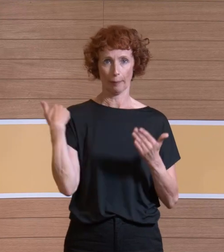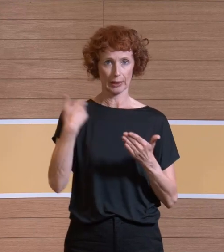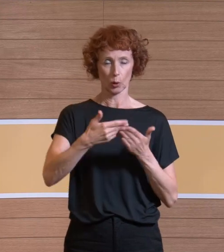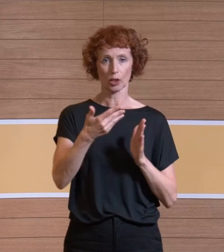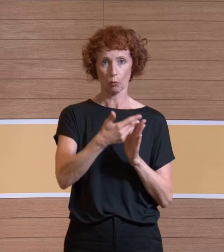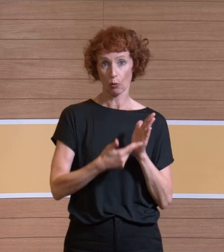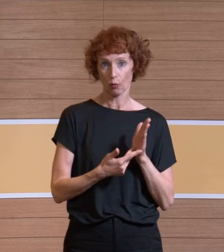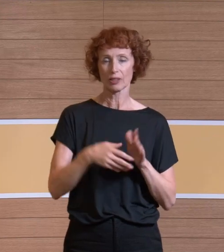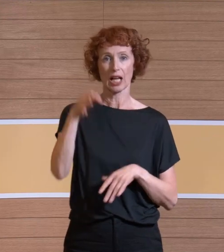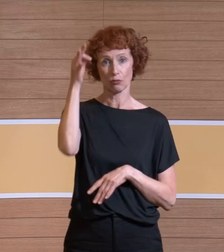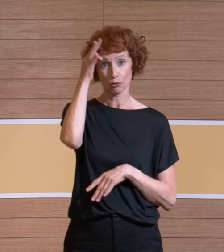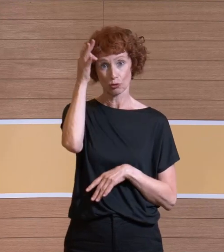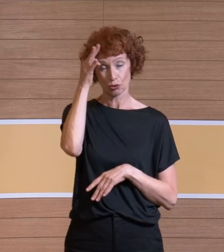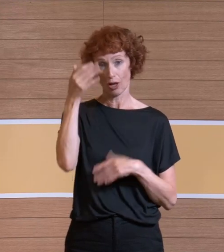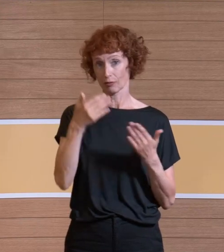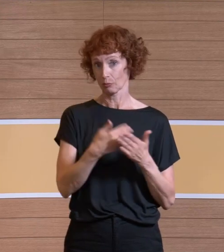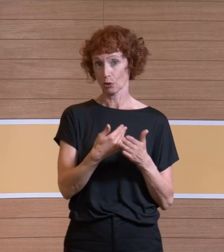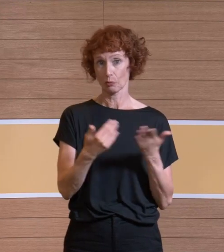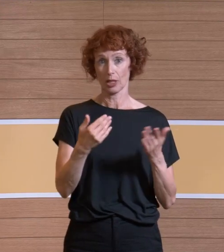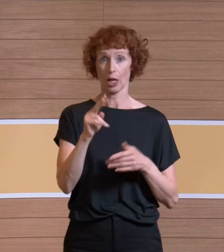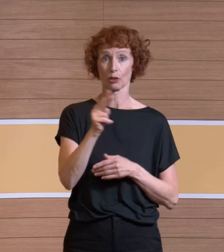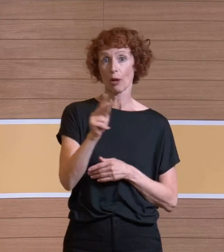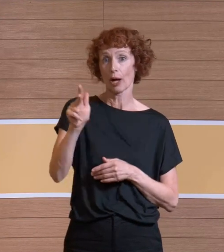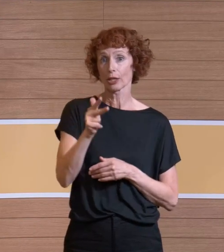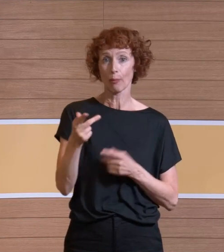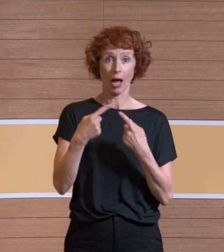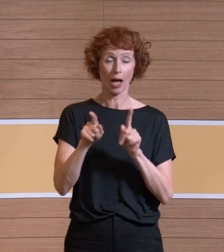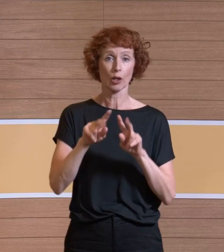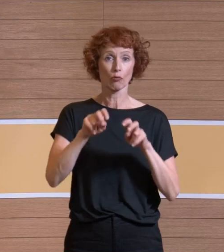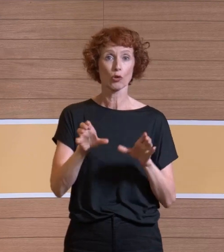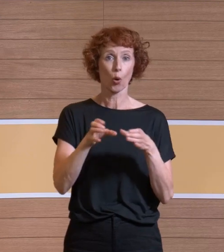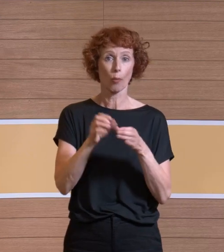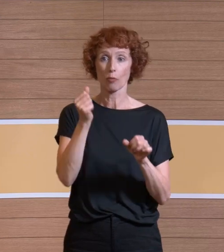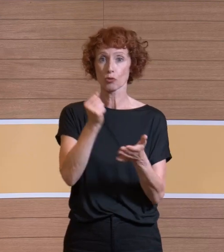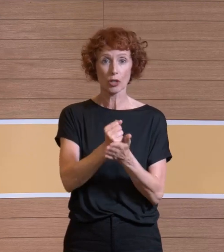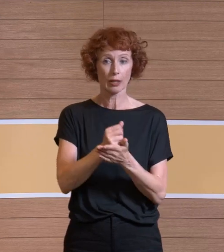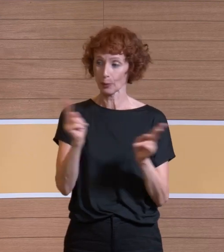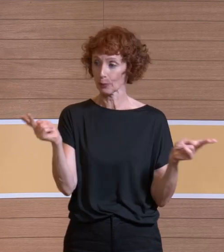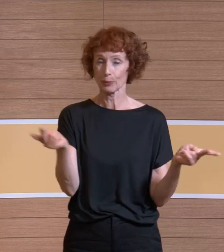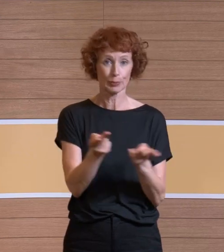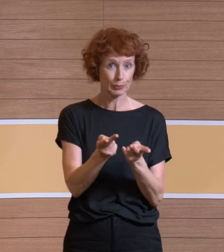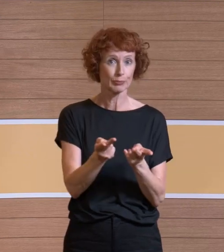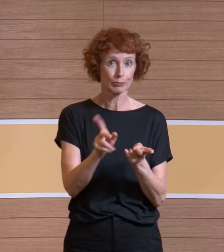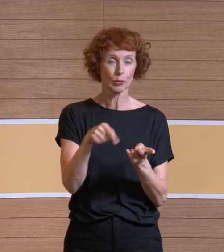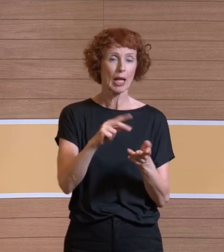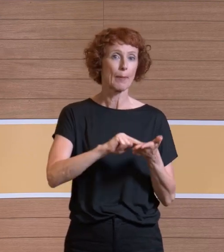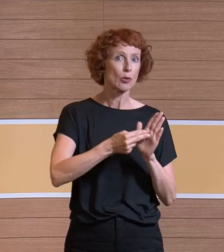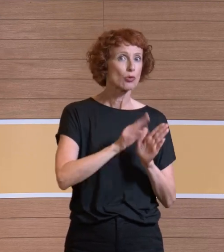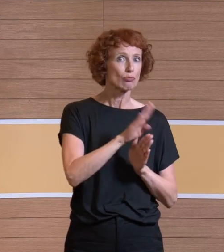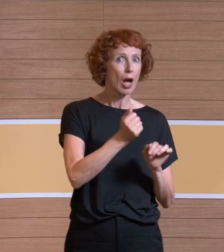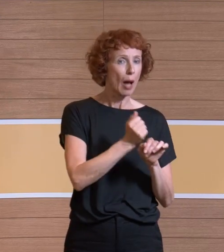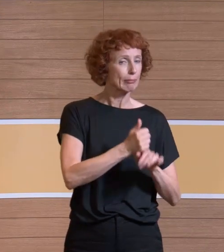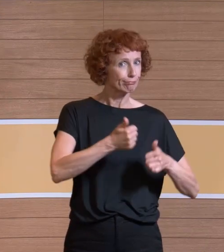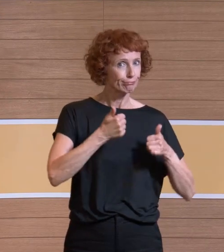worden. Die Wissenschaft lebt ja davon, wenn zwei, drei andere Forschergruppen das auch noch bestätigt haben. Methodisch war die Arbeit richtig gut gemacht.